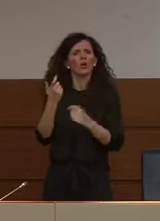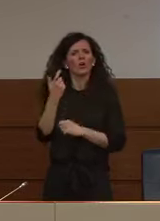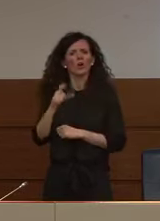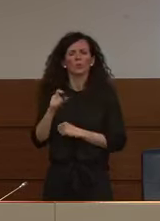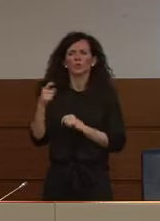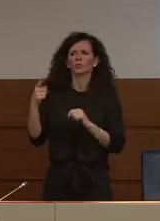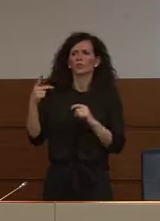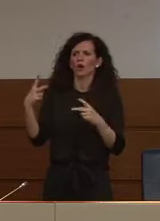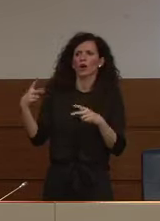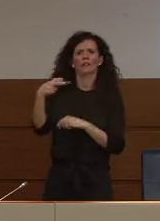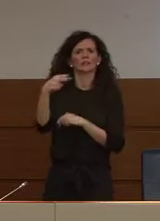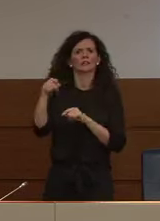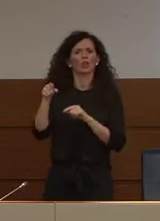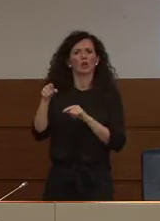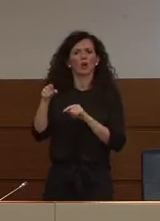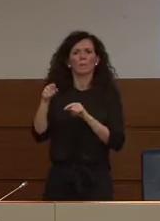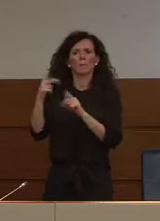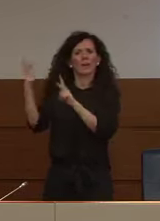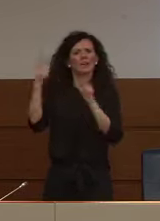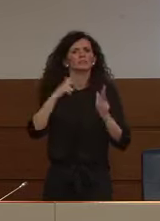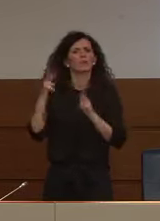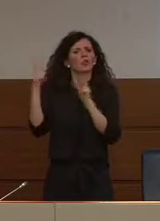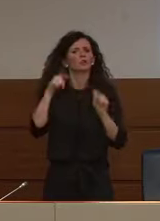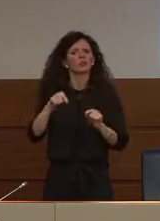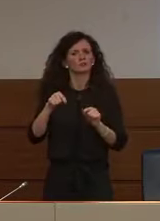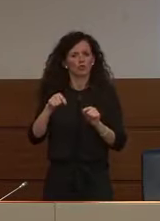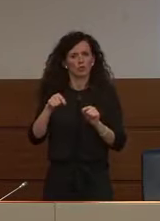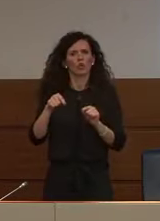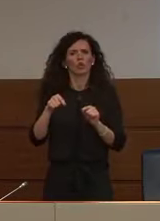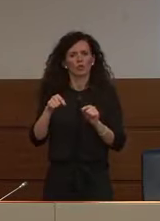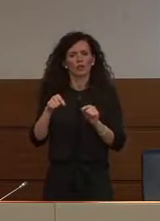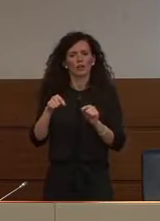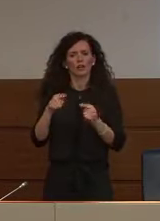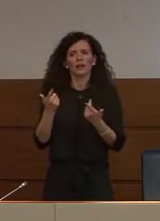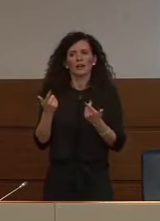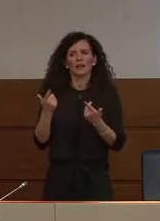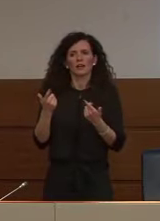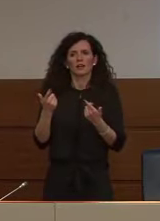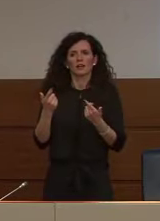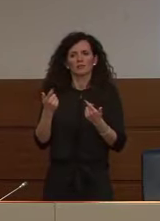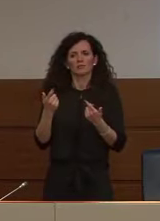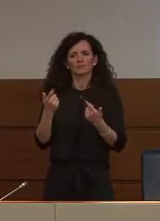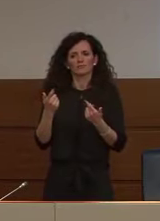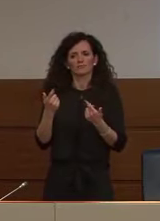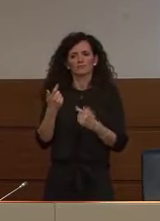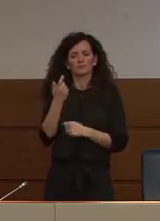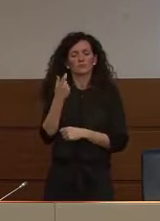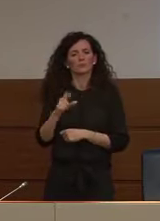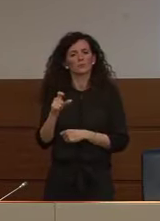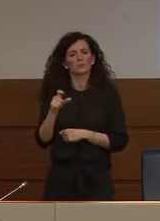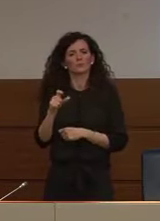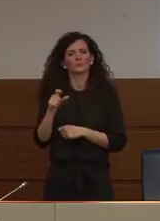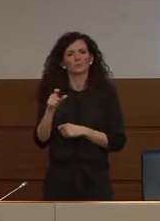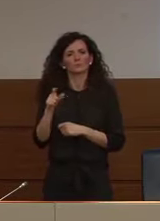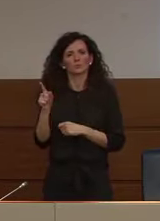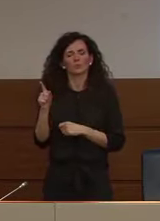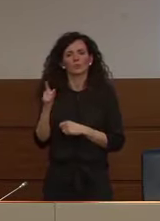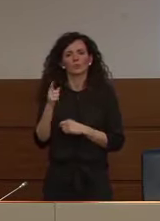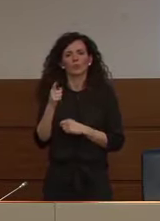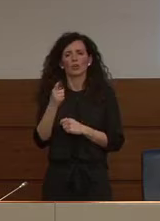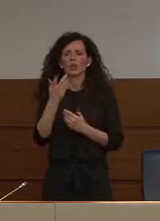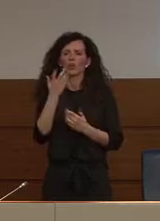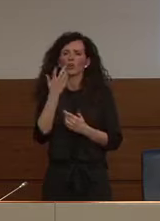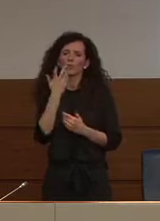la esportazione per garantire anche la autosufficienza di